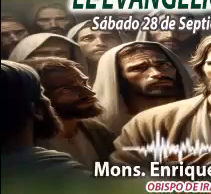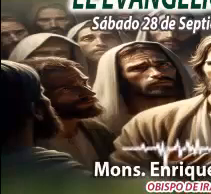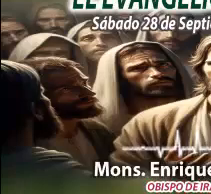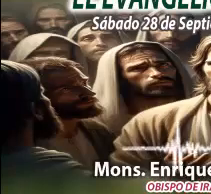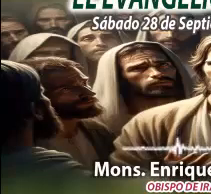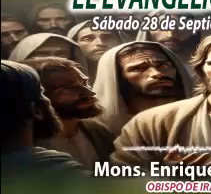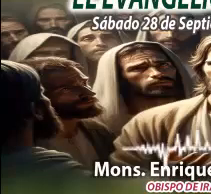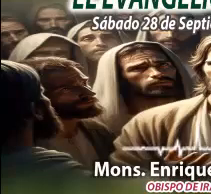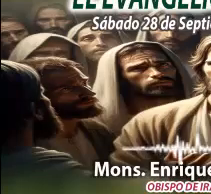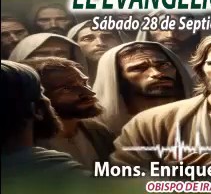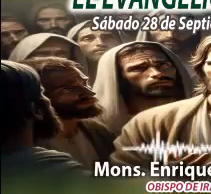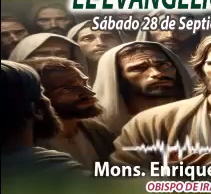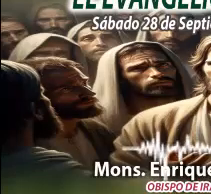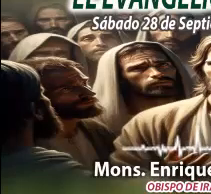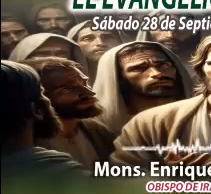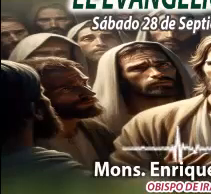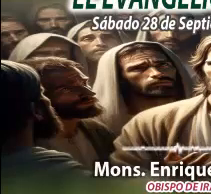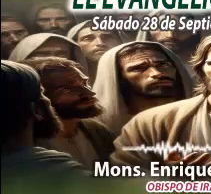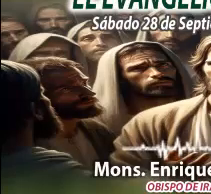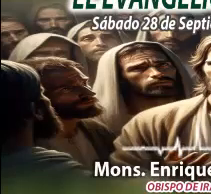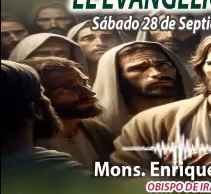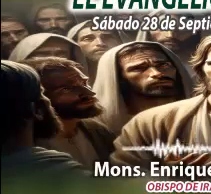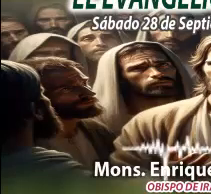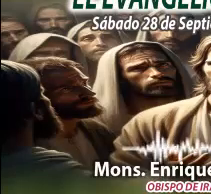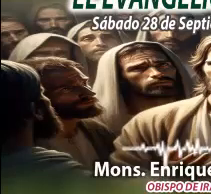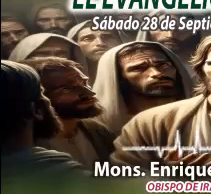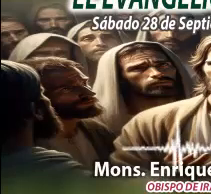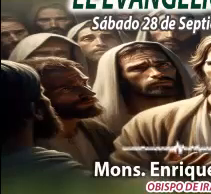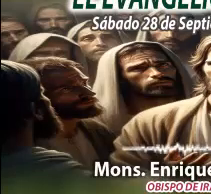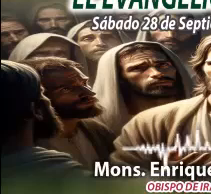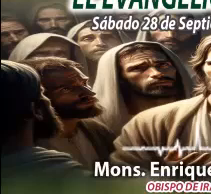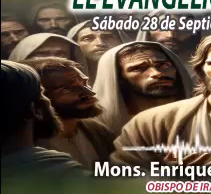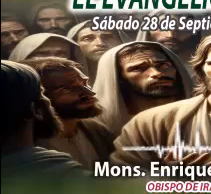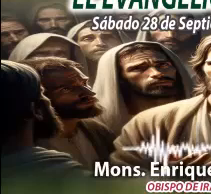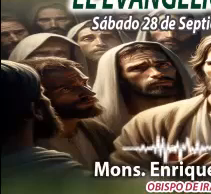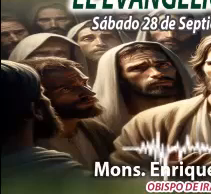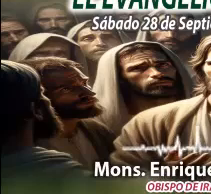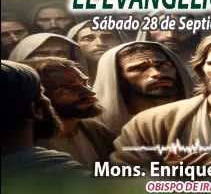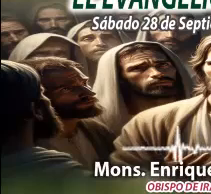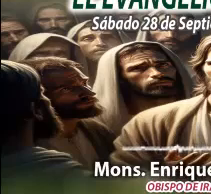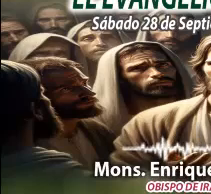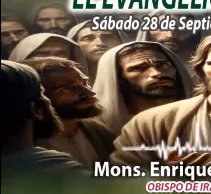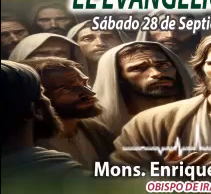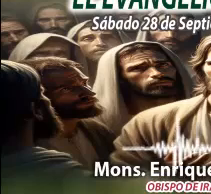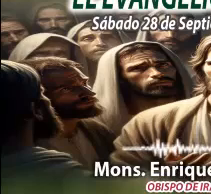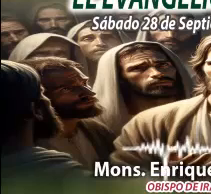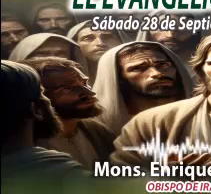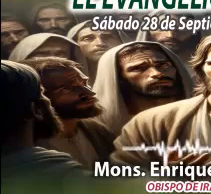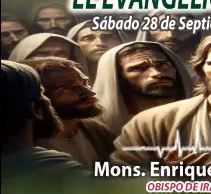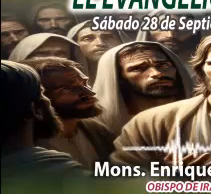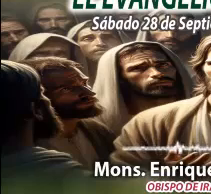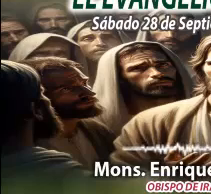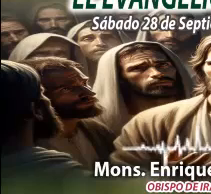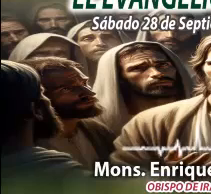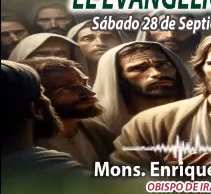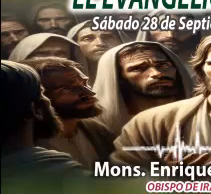Día a día, alimentándonos de la Palabra del Señor. En la voz de Monseñor Enrique